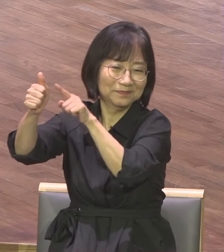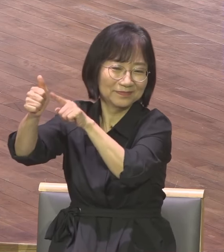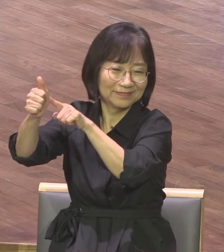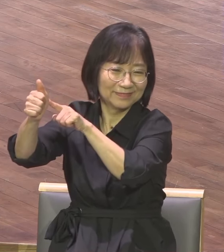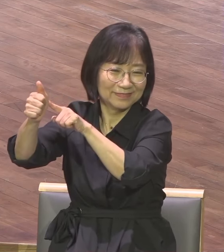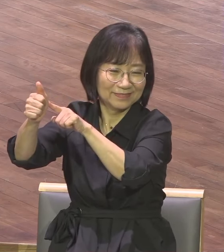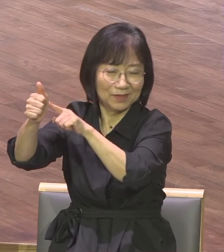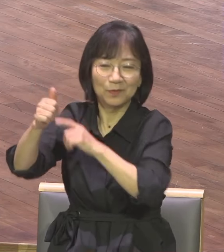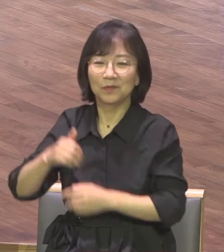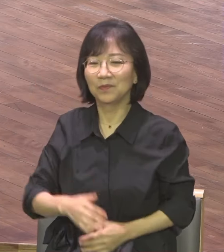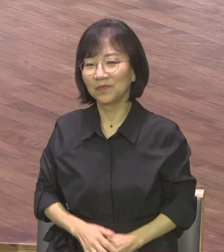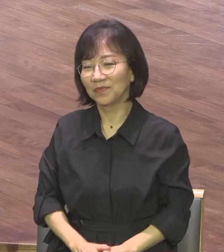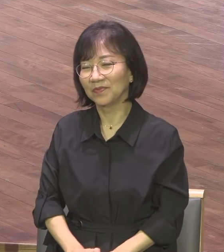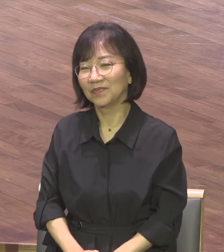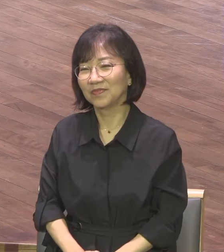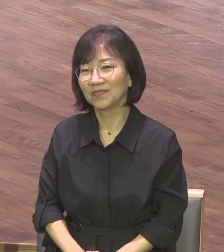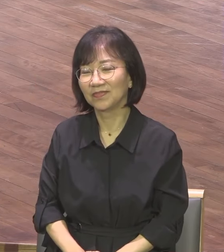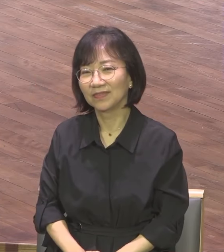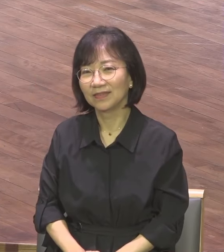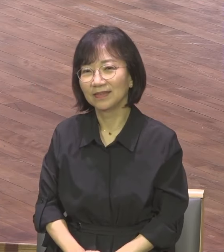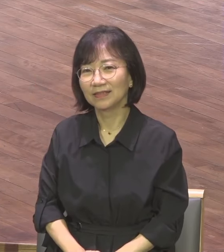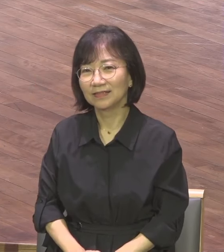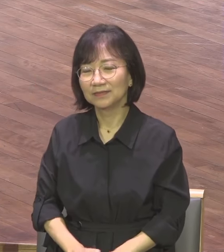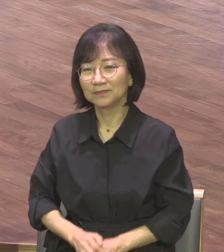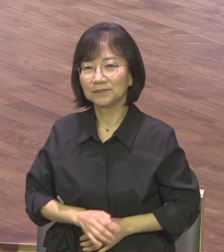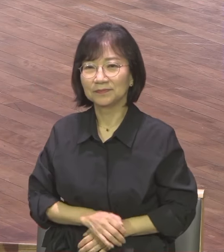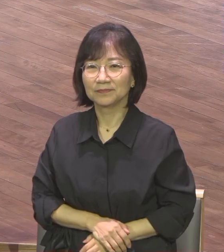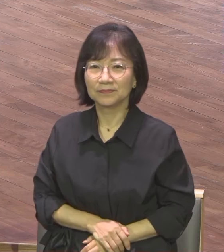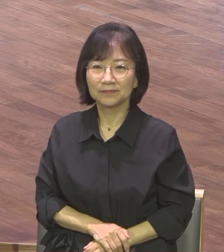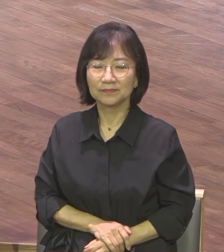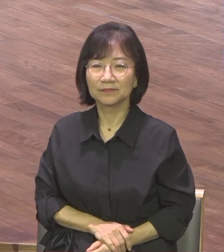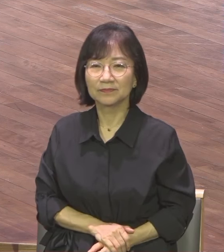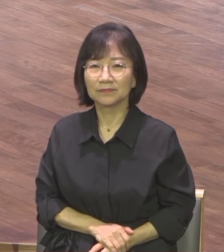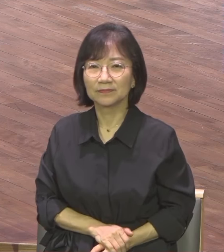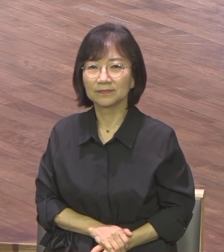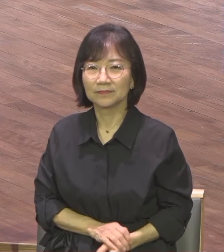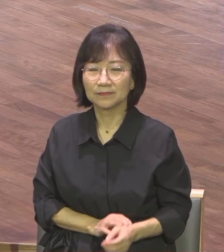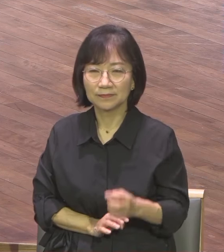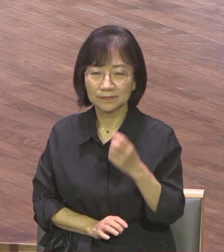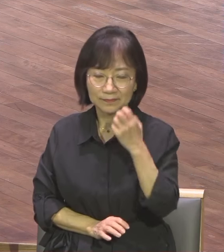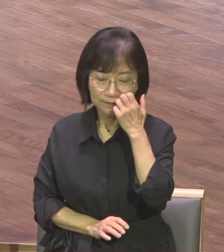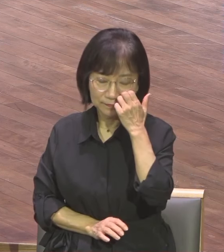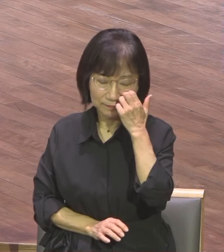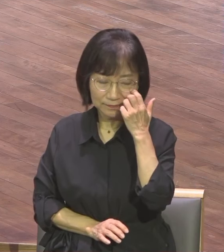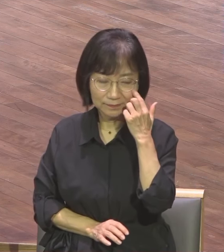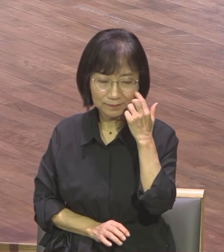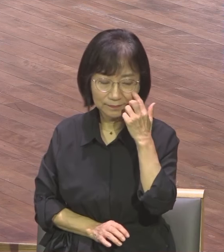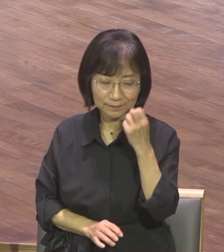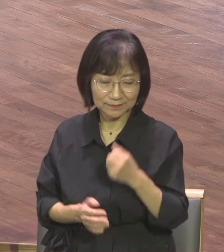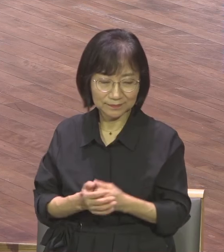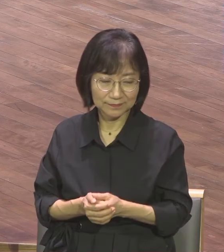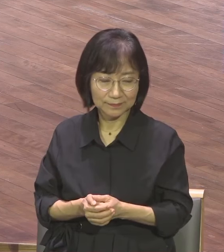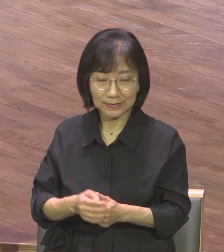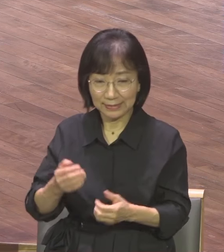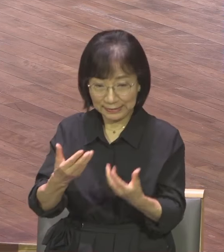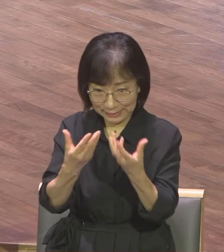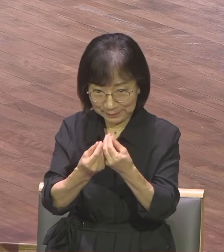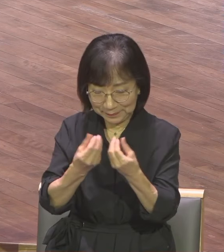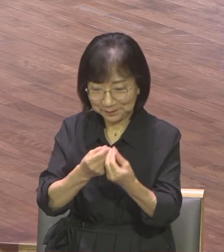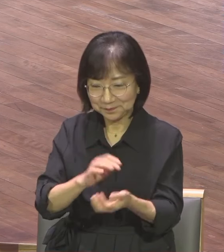관계는 거래 관계가 아니라 사김의 관계 여러분 거래라고 하면 바울은 원망했을